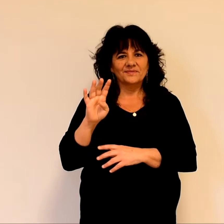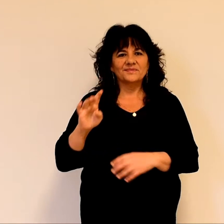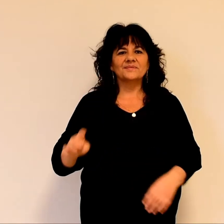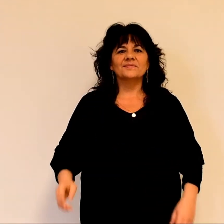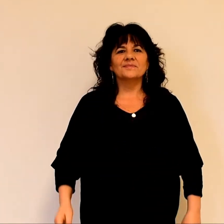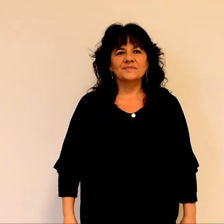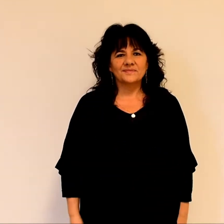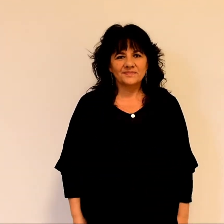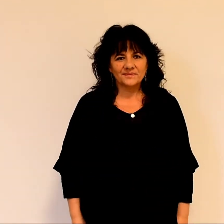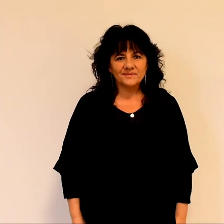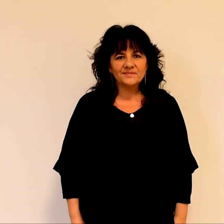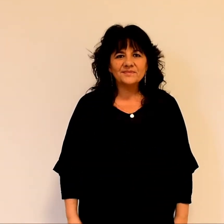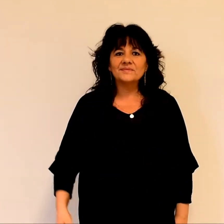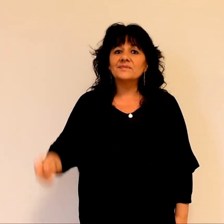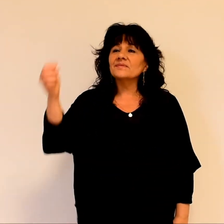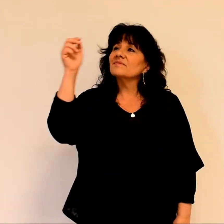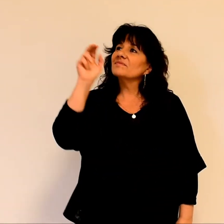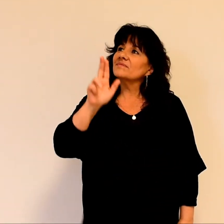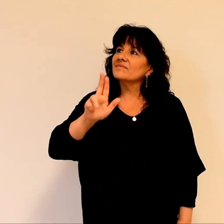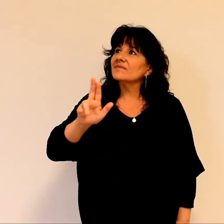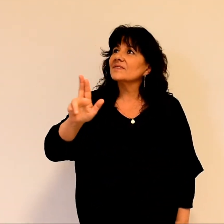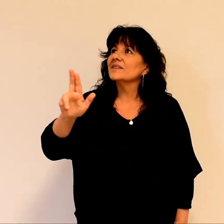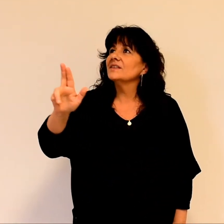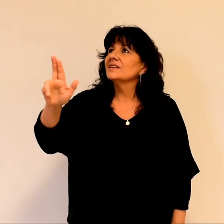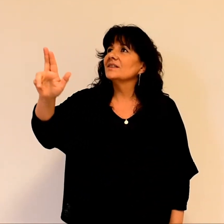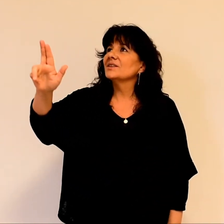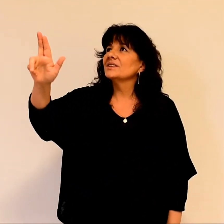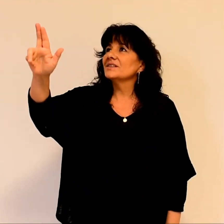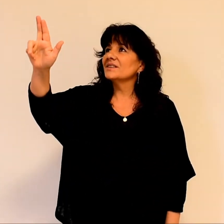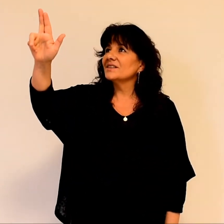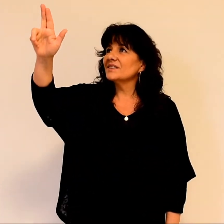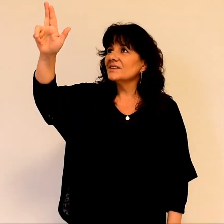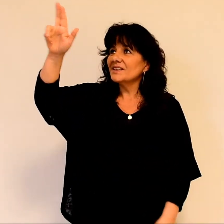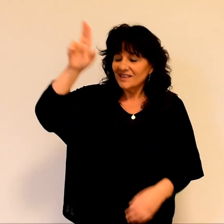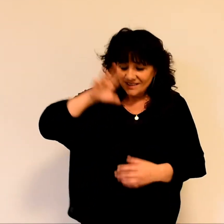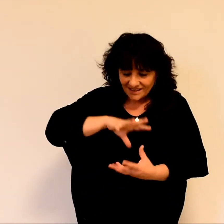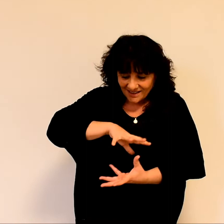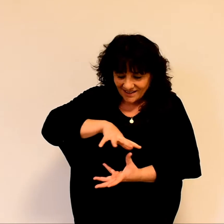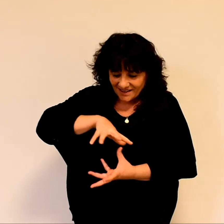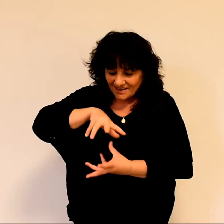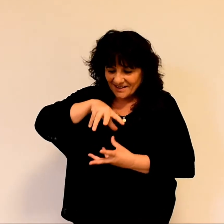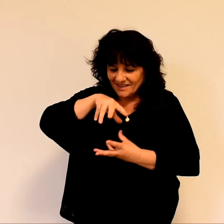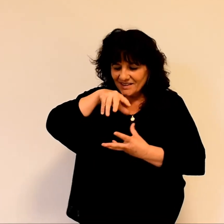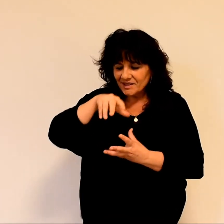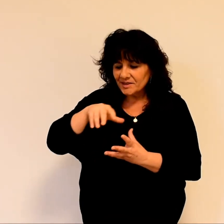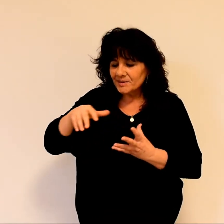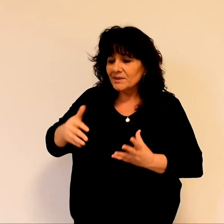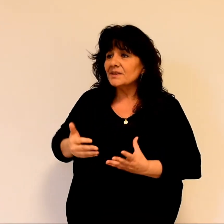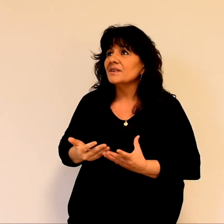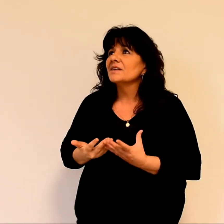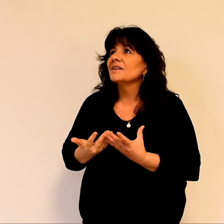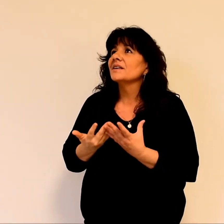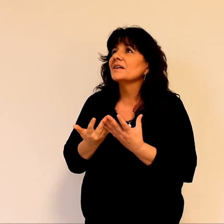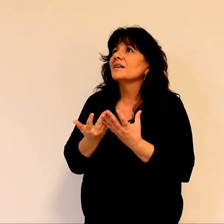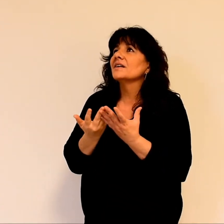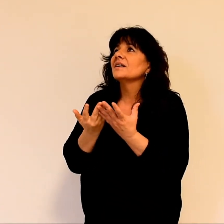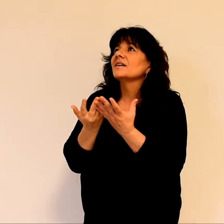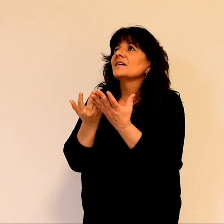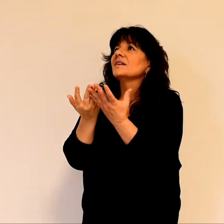Vers toi Seigneur, j'élève mon âme,